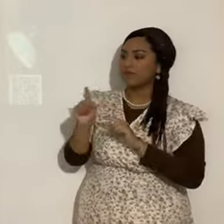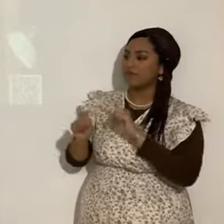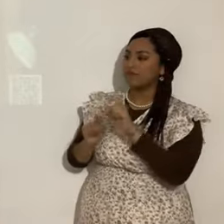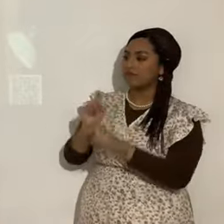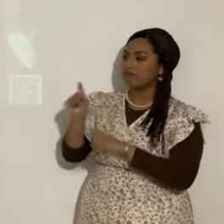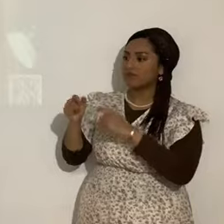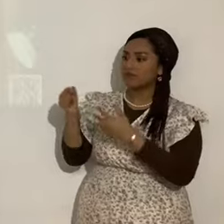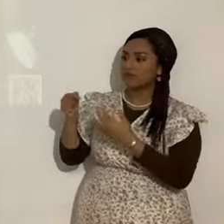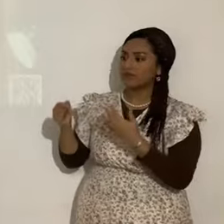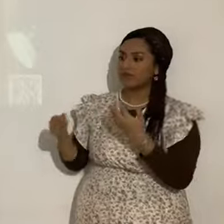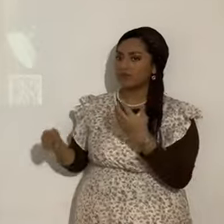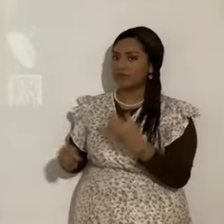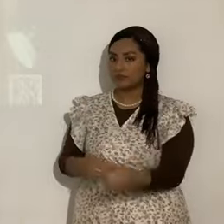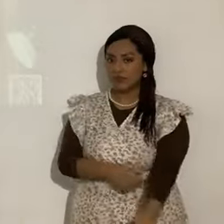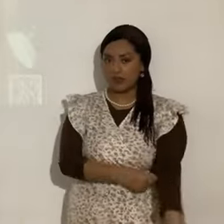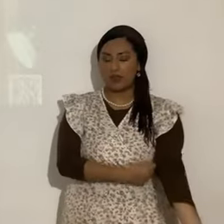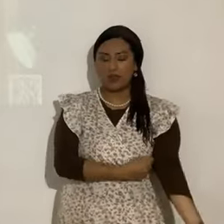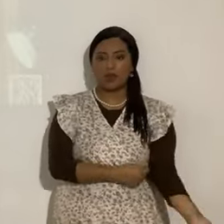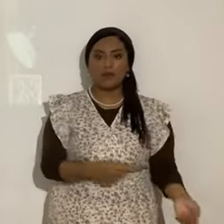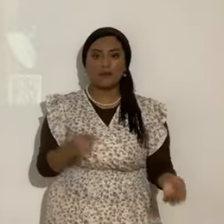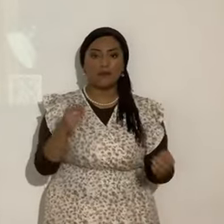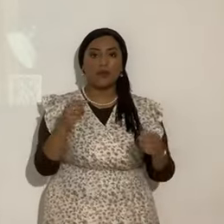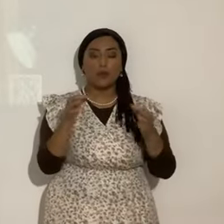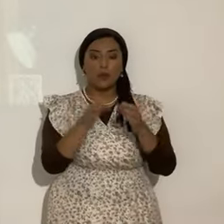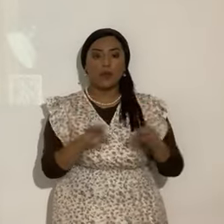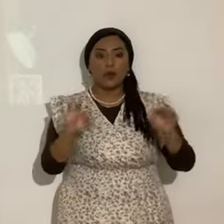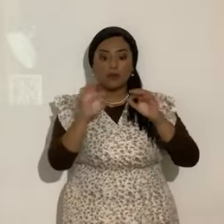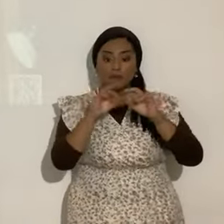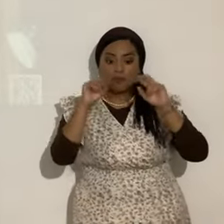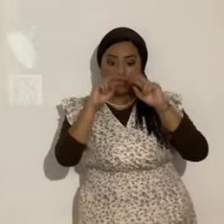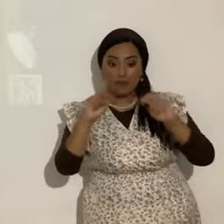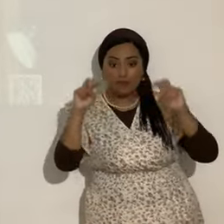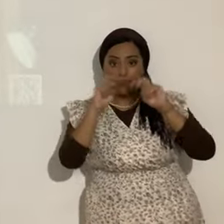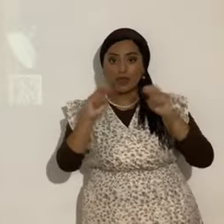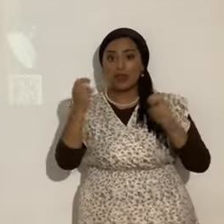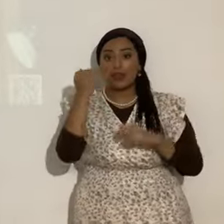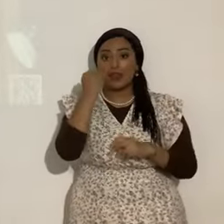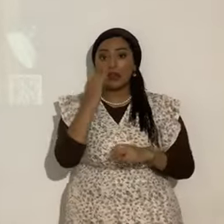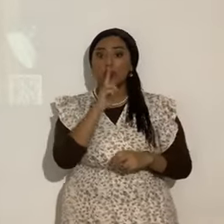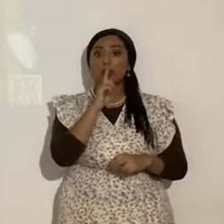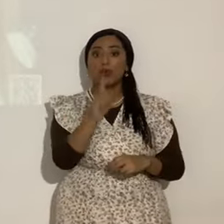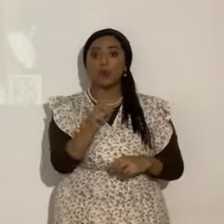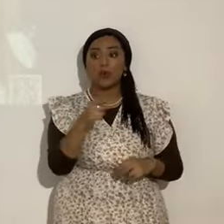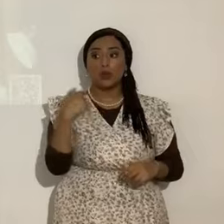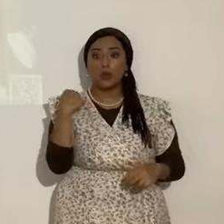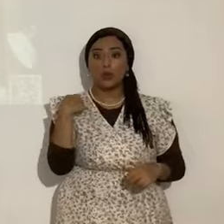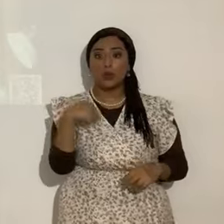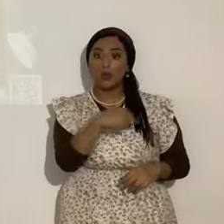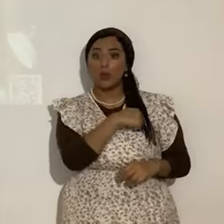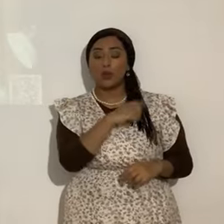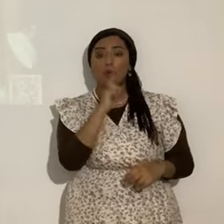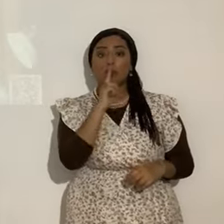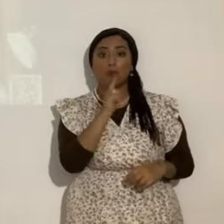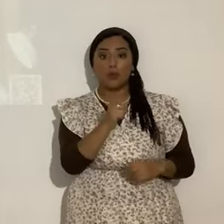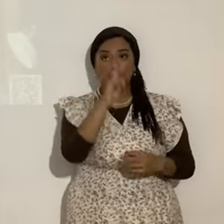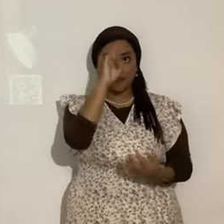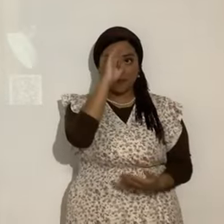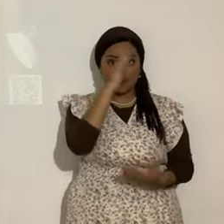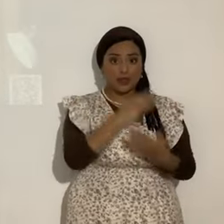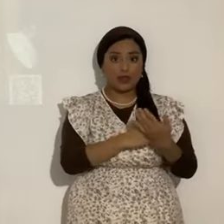Con ¿De acuerdo? Entonces vamos a analizar. Si verdaderamente nosotros. Somos hijos de Yahweh. Y hijos de Abraham.